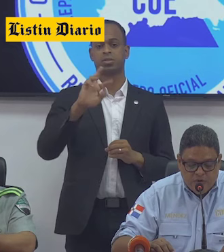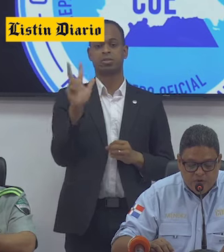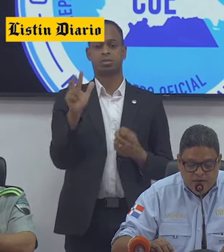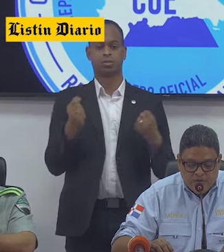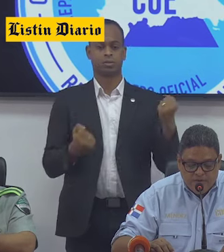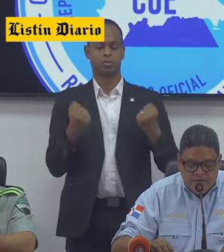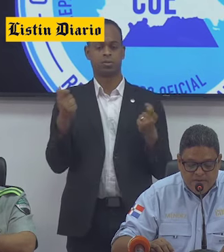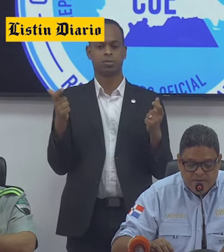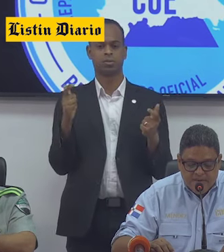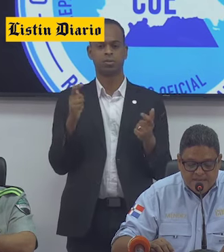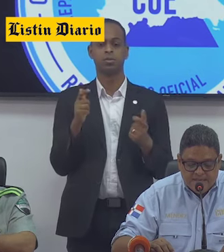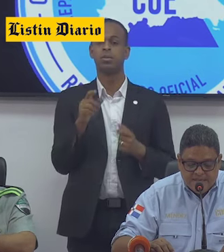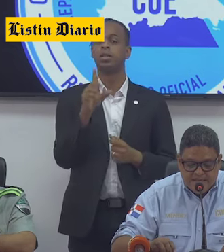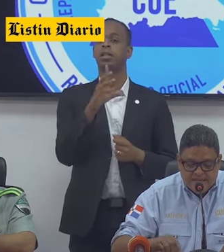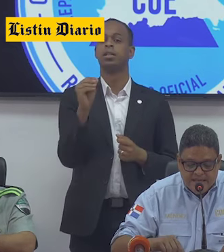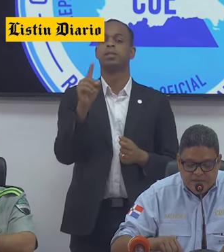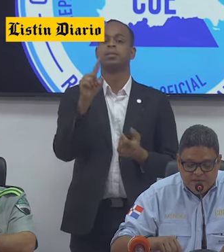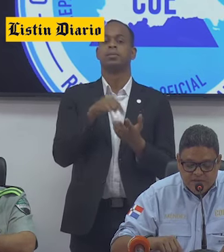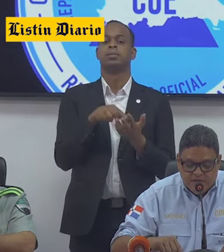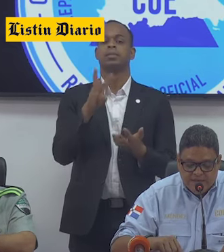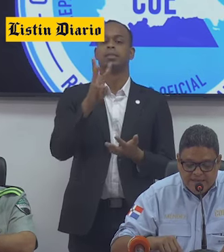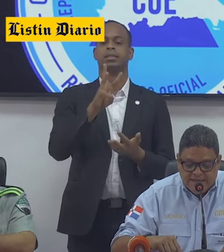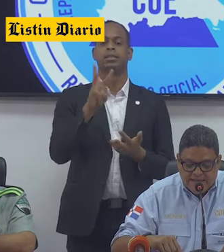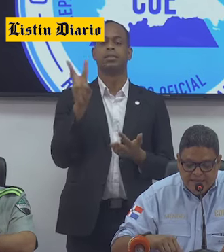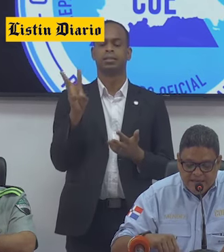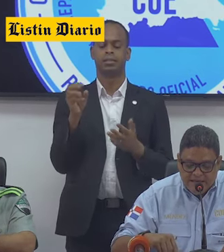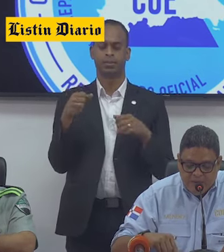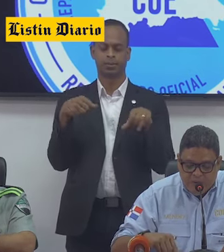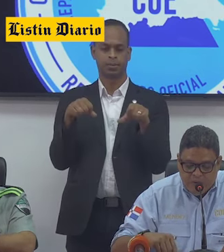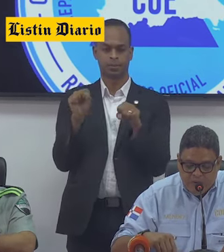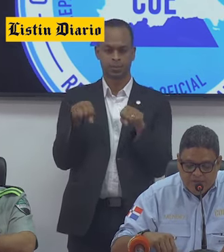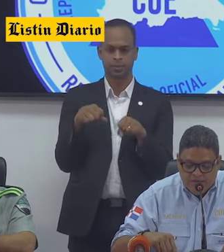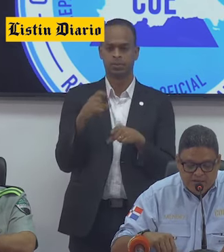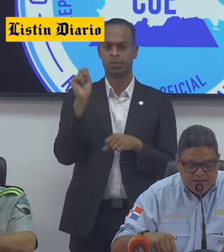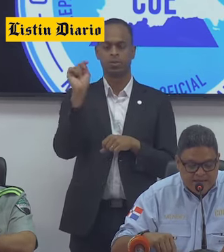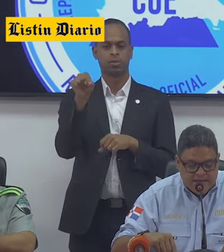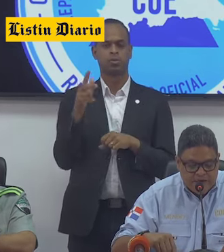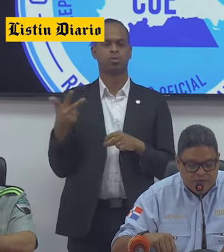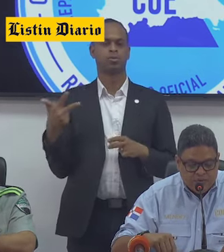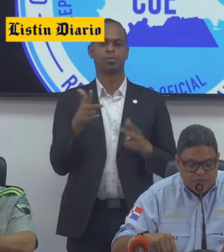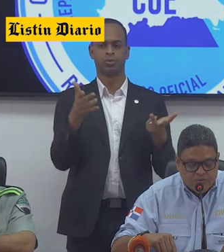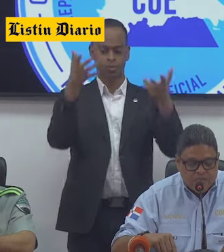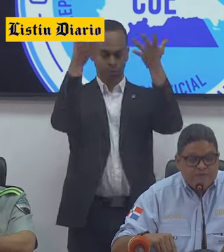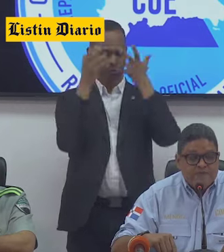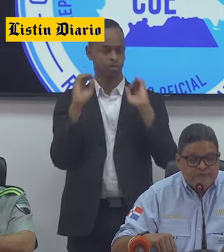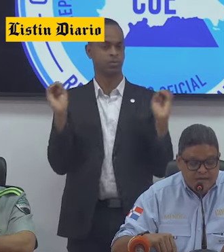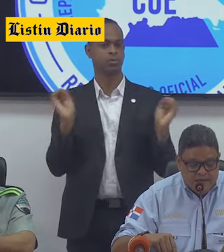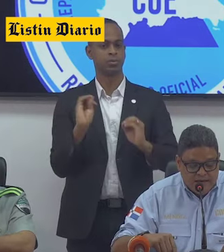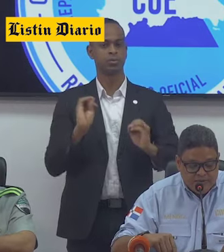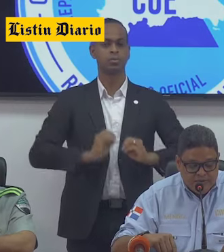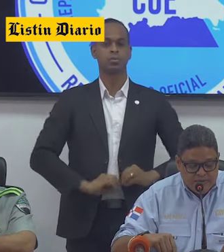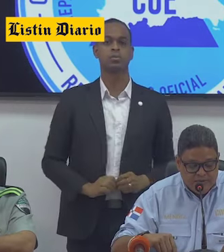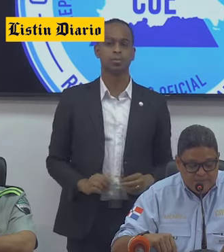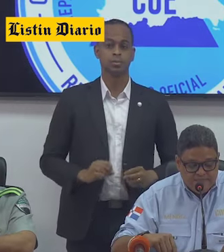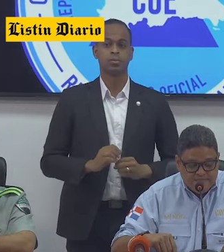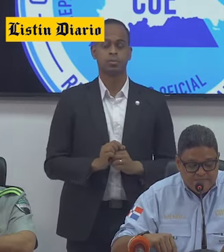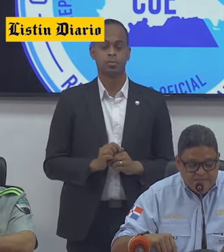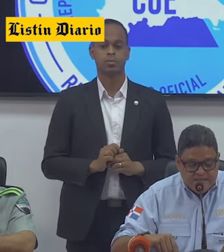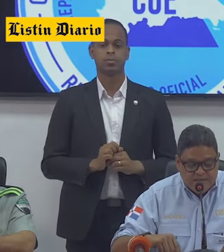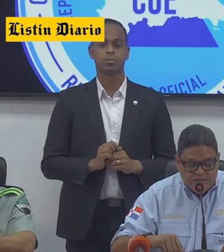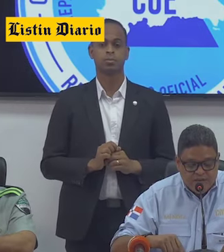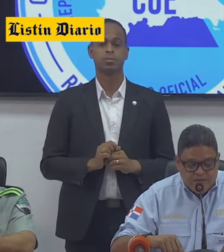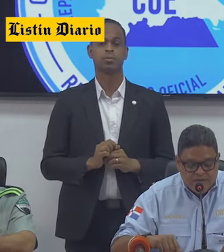vehículos livianos y 1,066 motocicletas retenidas por conducir sin el casco protector. Las personas.